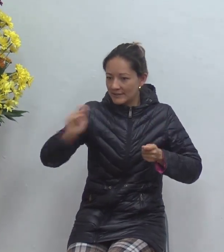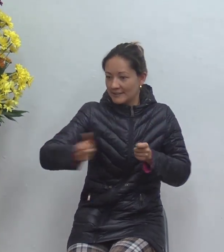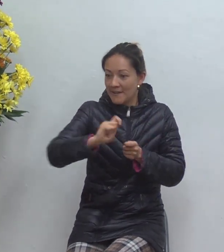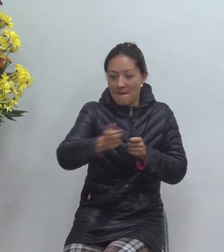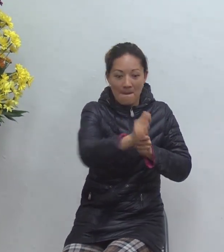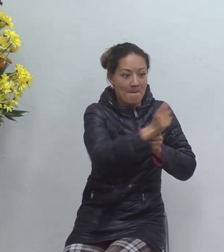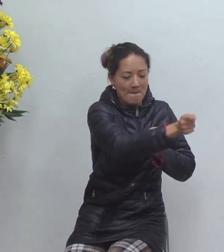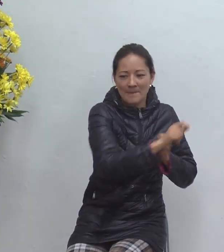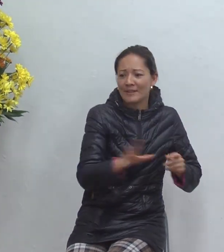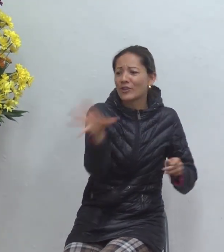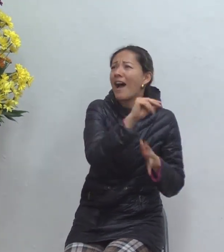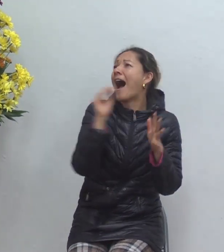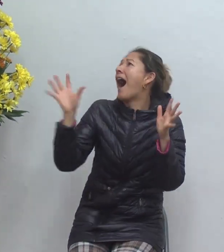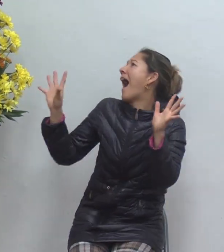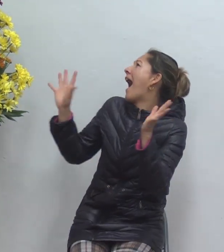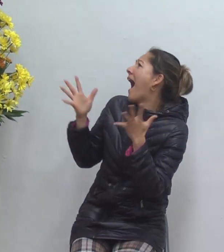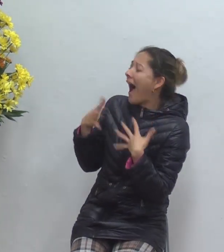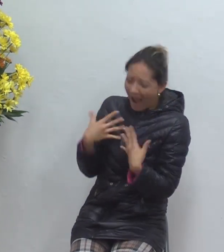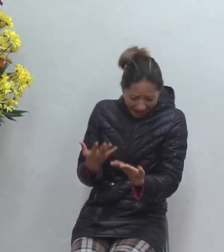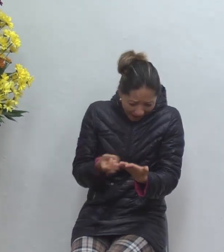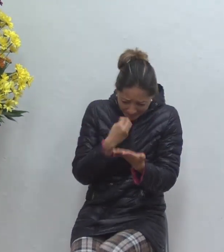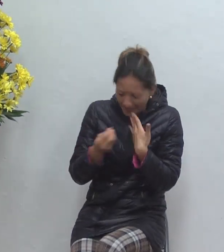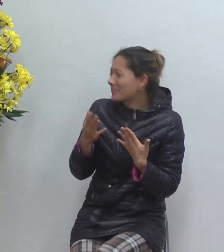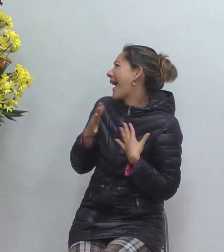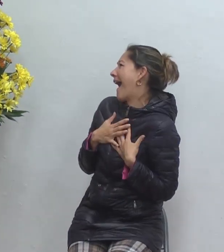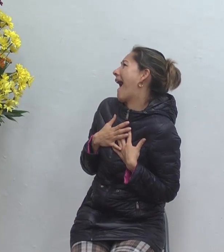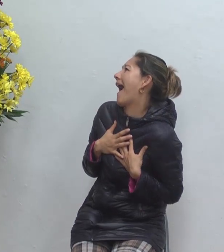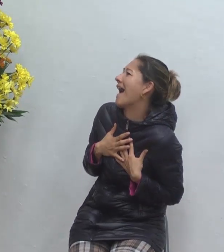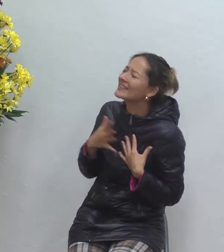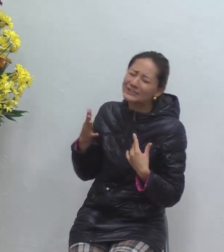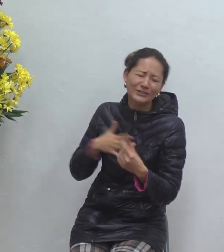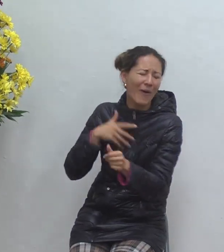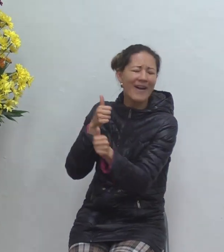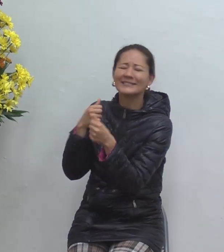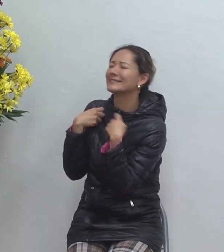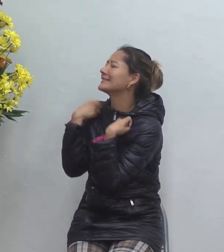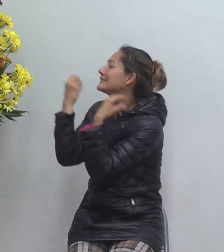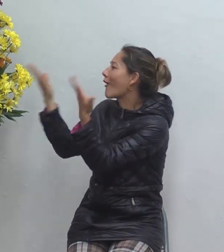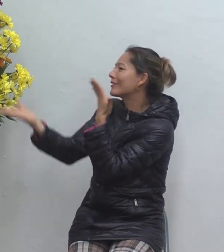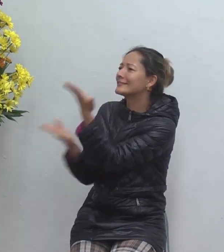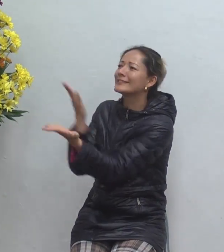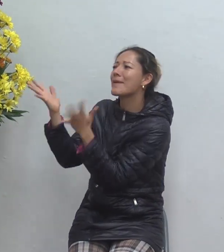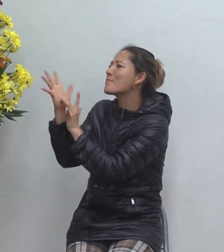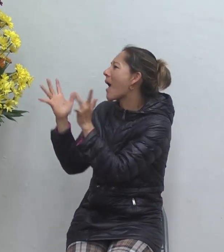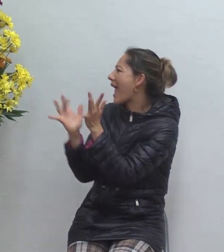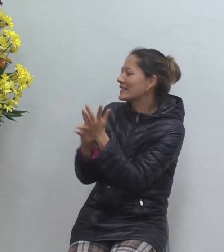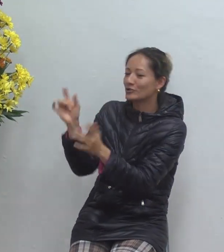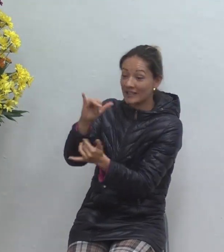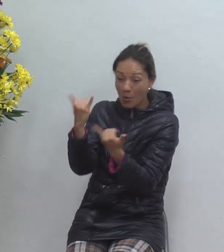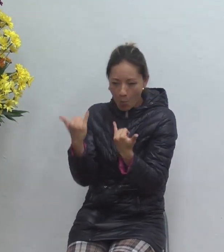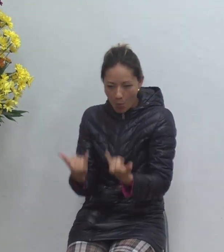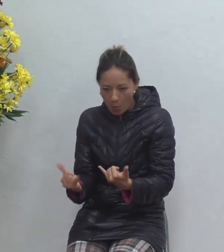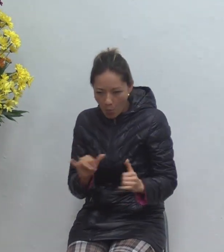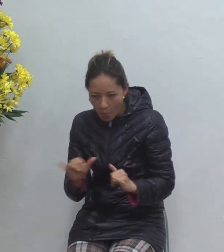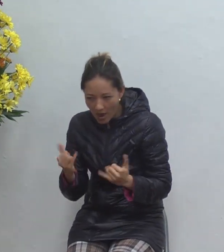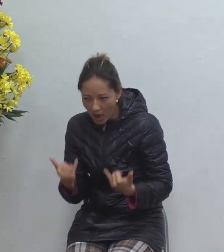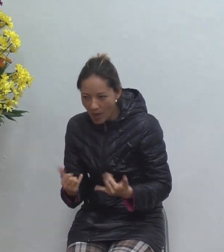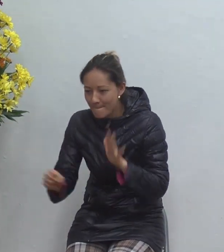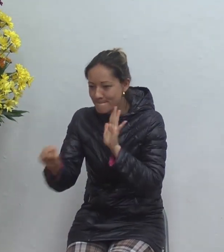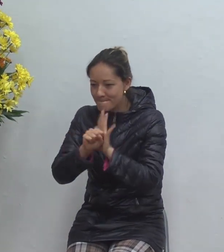entrego mi vida señor camioneta cuatro puertas yo pacté y él me respondió y